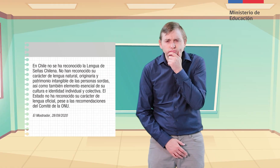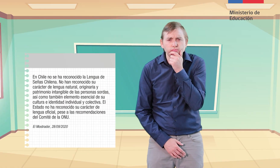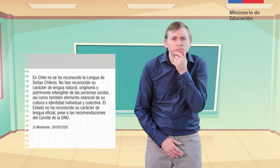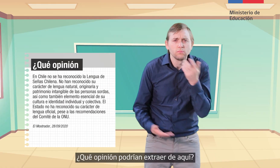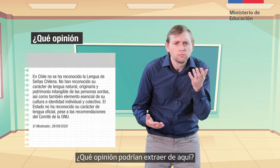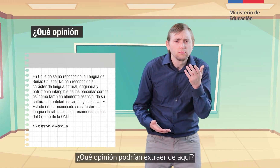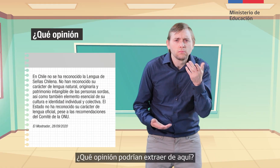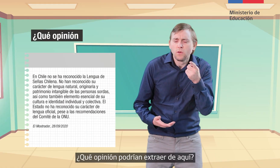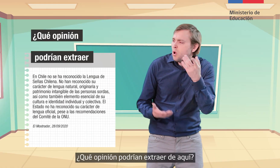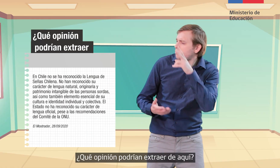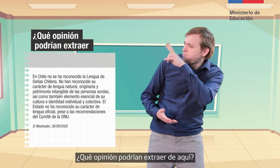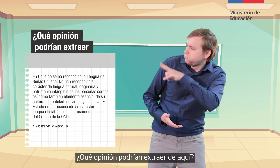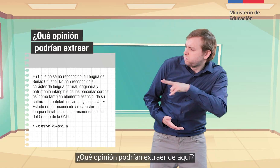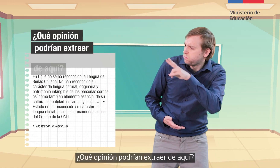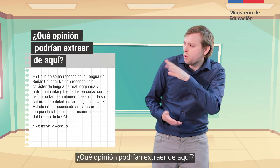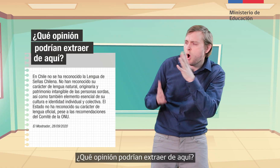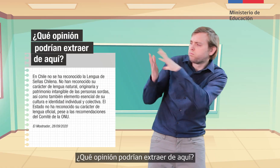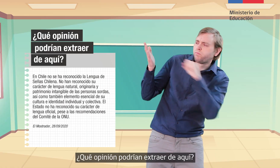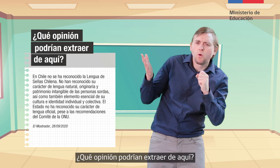¿Qué opinión podrían extraer de aquí?